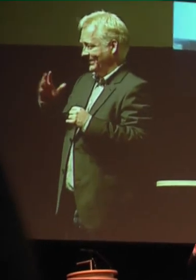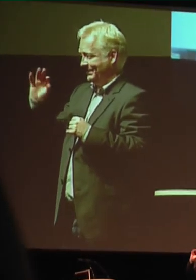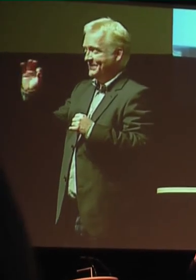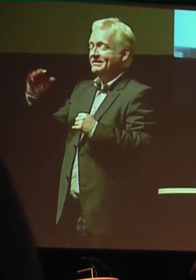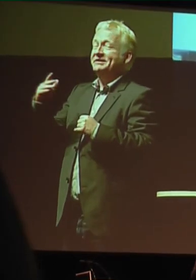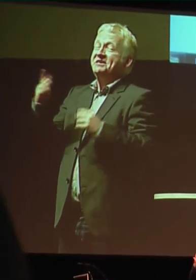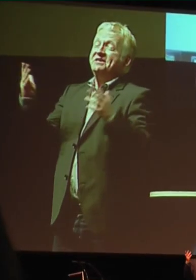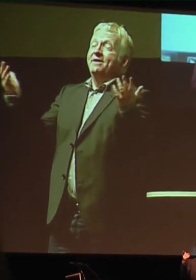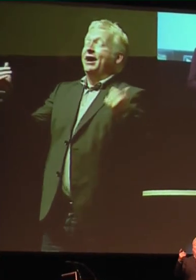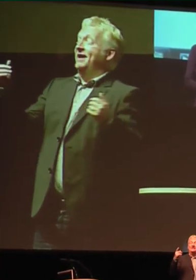Gut.